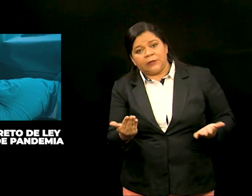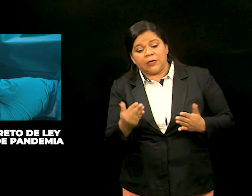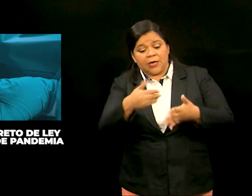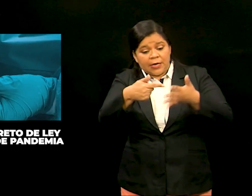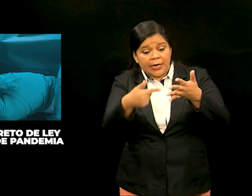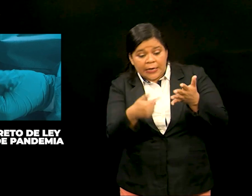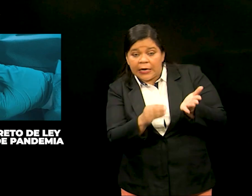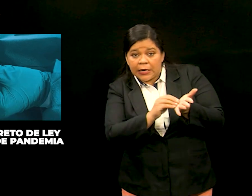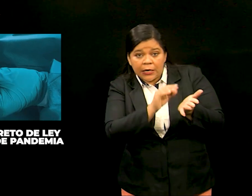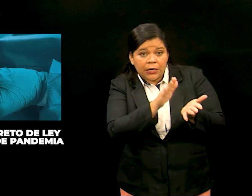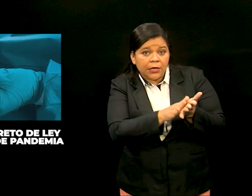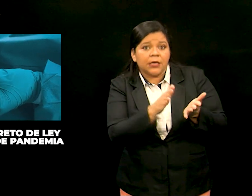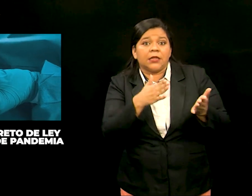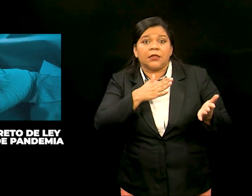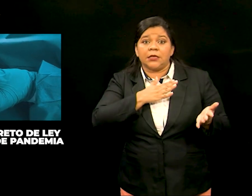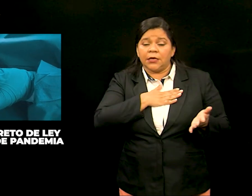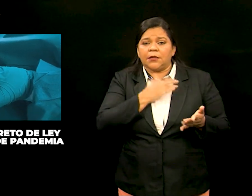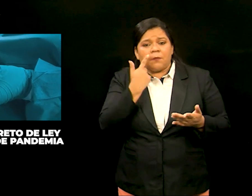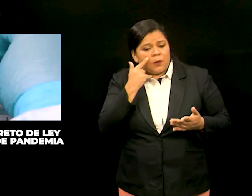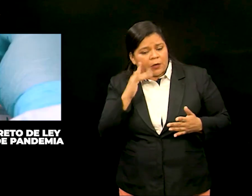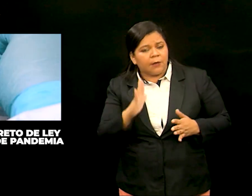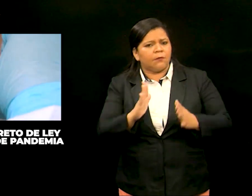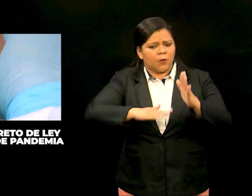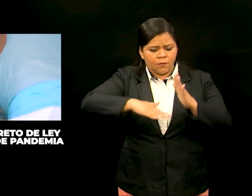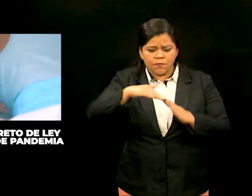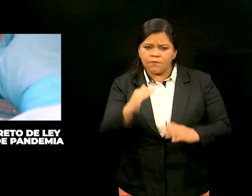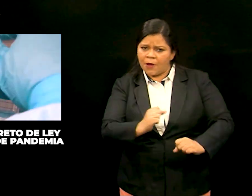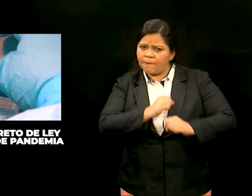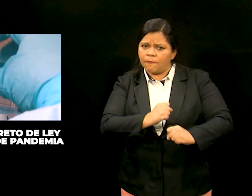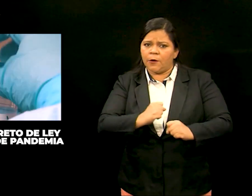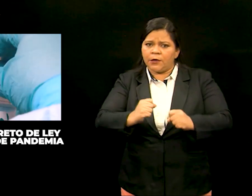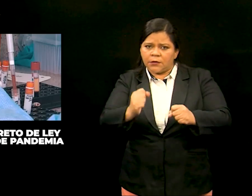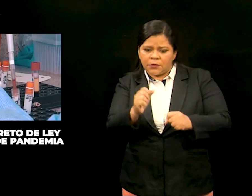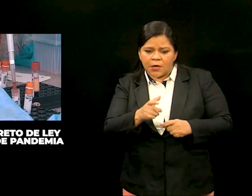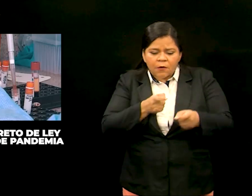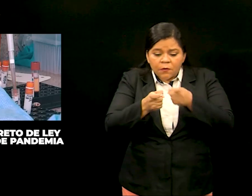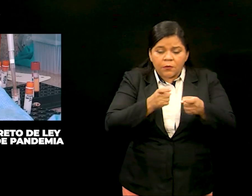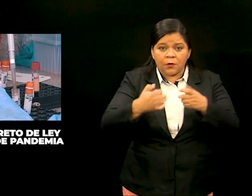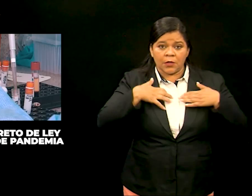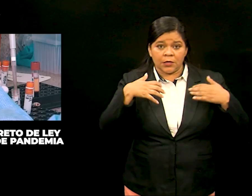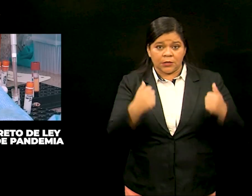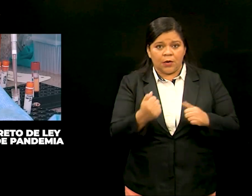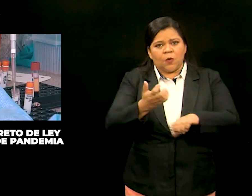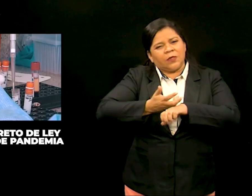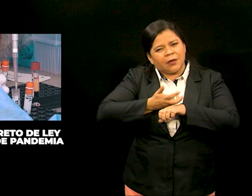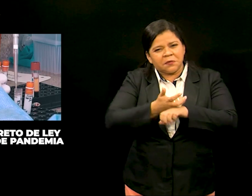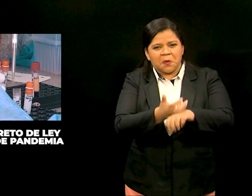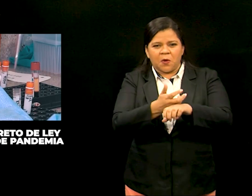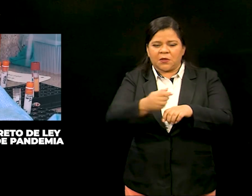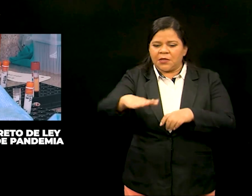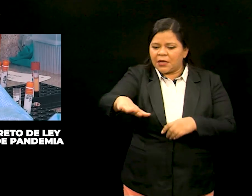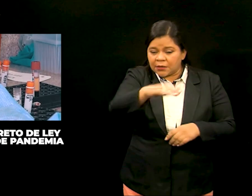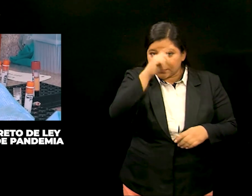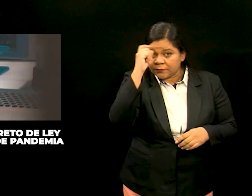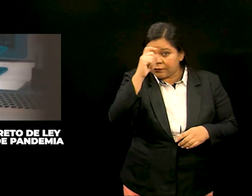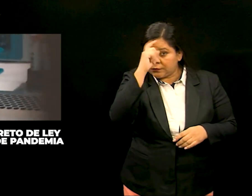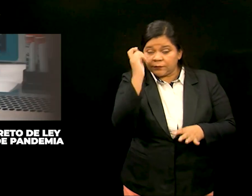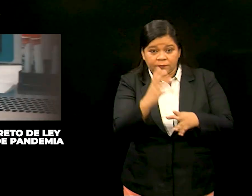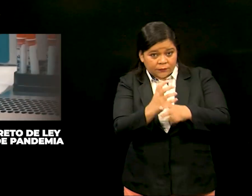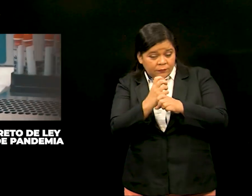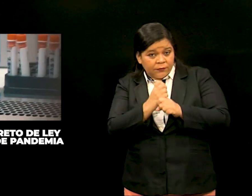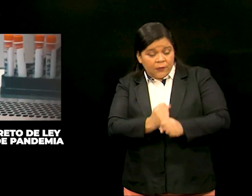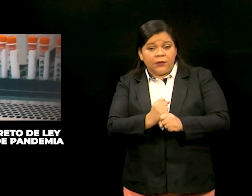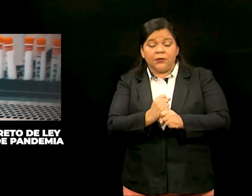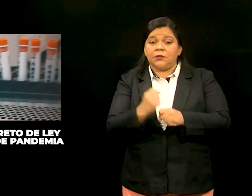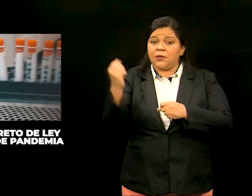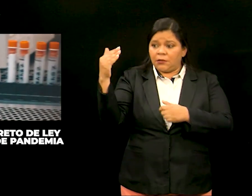marco normativo se encuentra la intensificación de medidas sanitarias en lugares de trabajo y transporte público de pasajeros, la garantía de